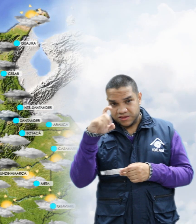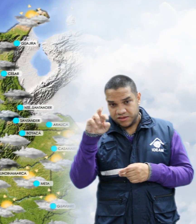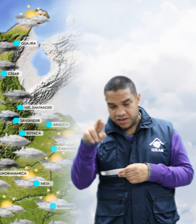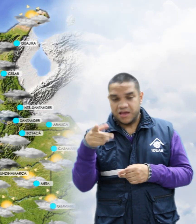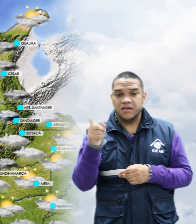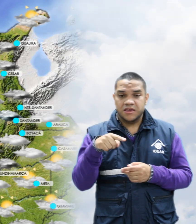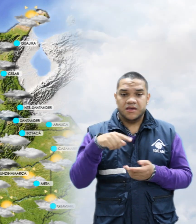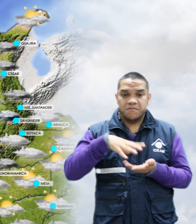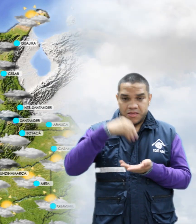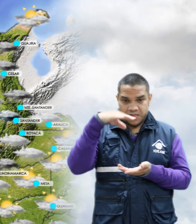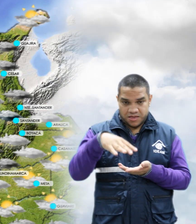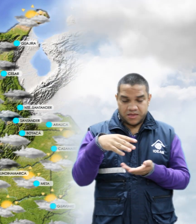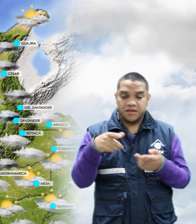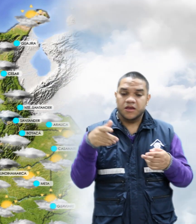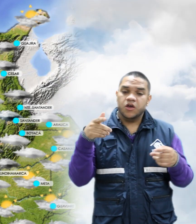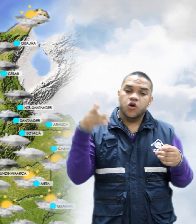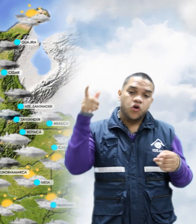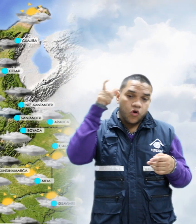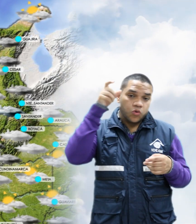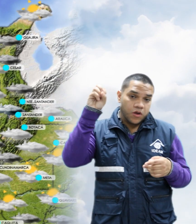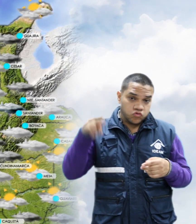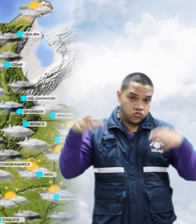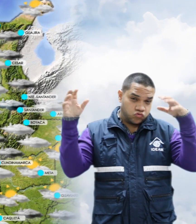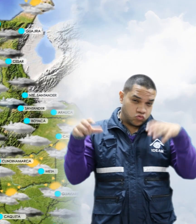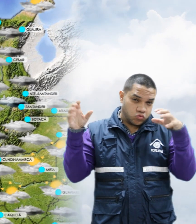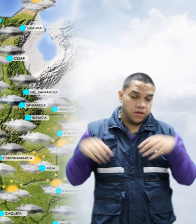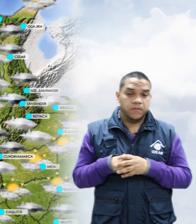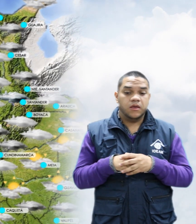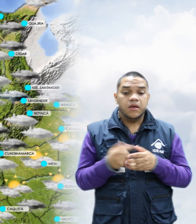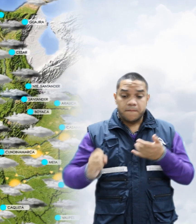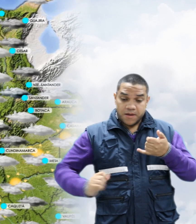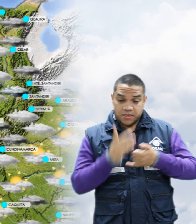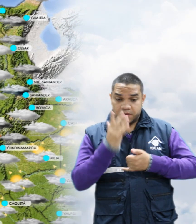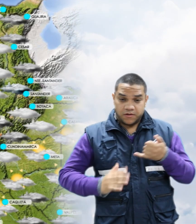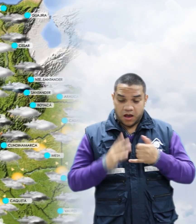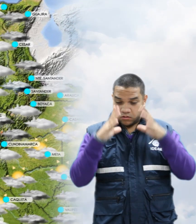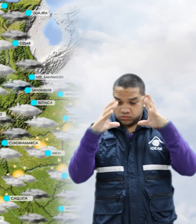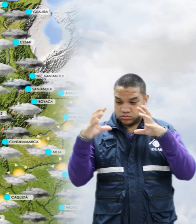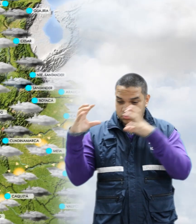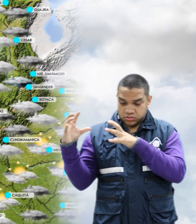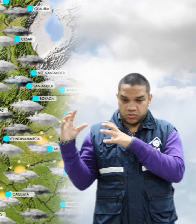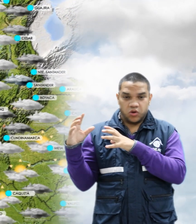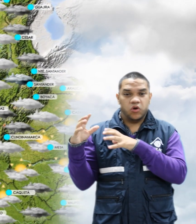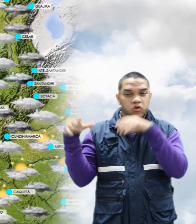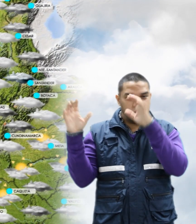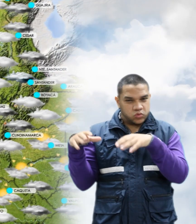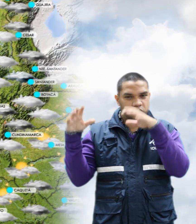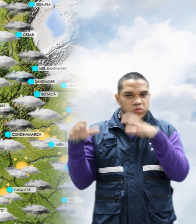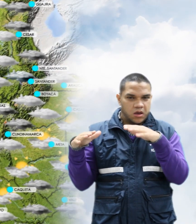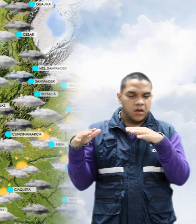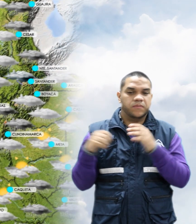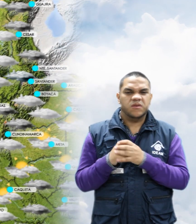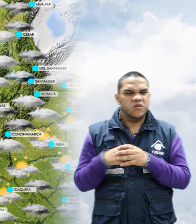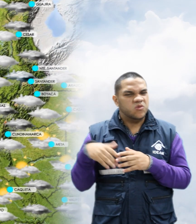moderadas al sur del departamento de Córdoba. Sobre la región Pacífica, abundante nubosidad y lluvias de varia intensidad. Sin